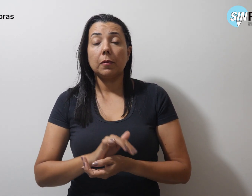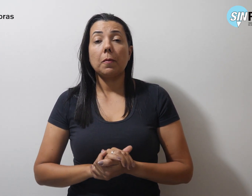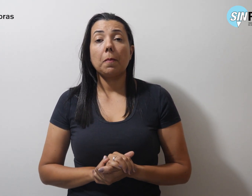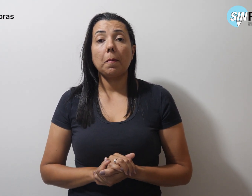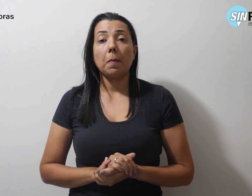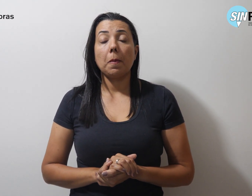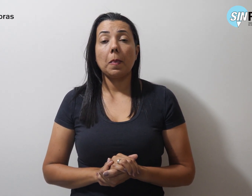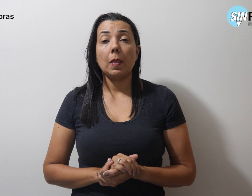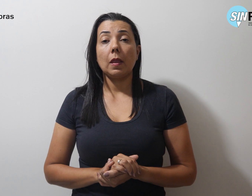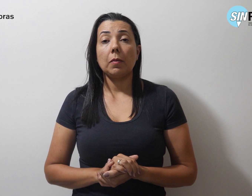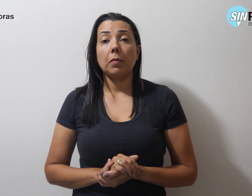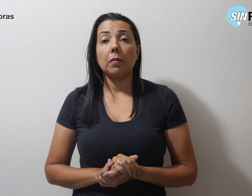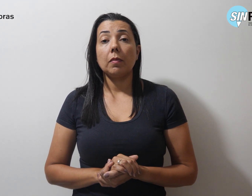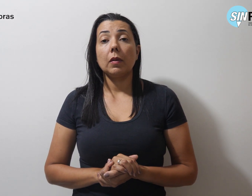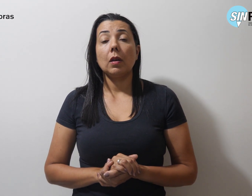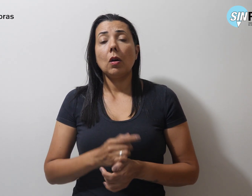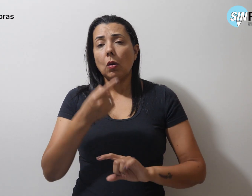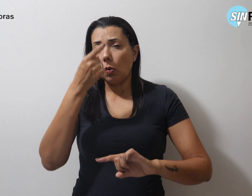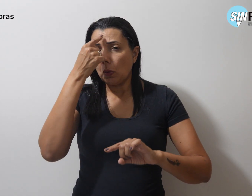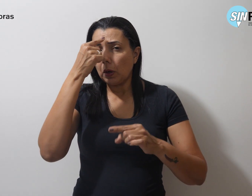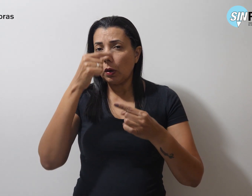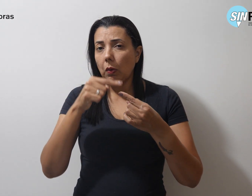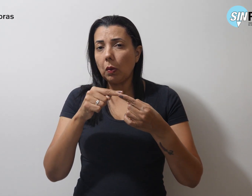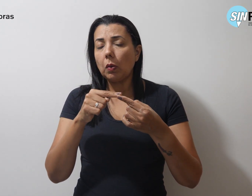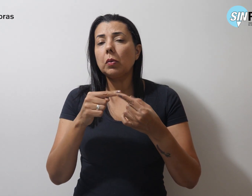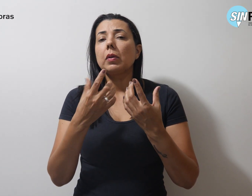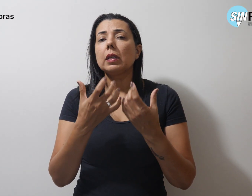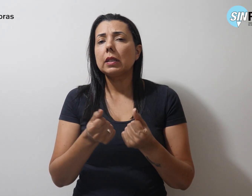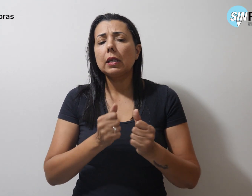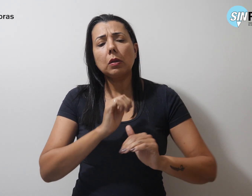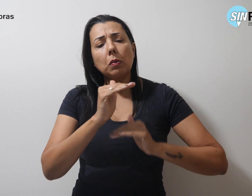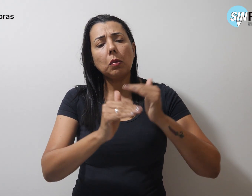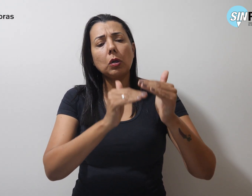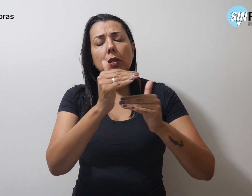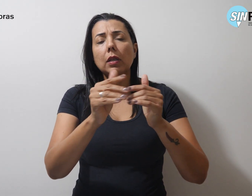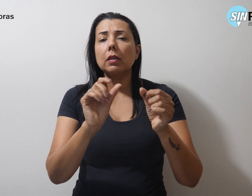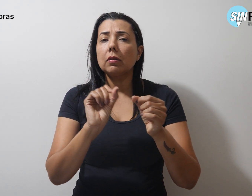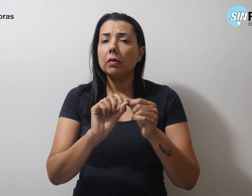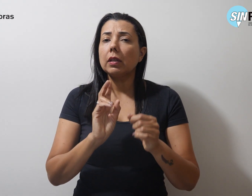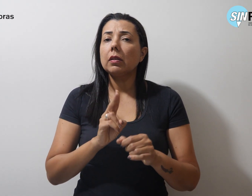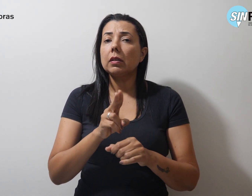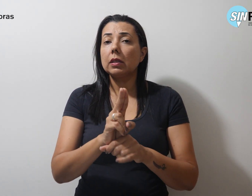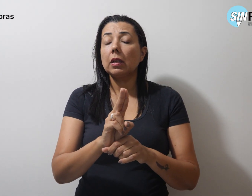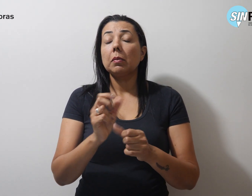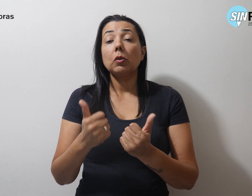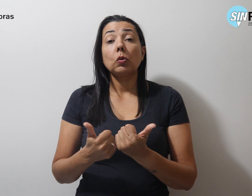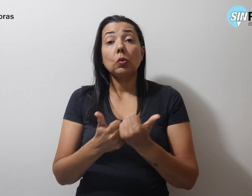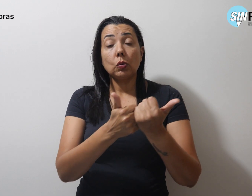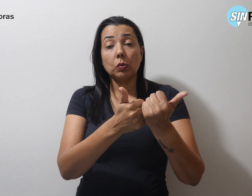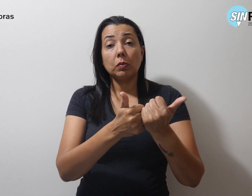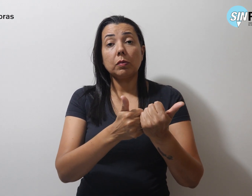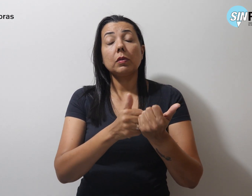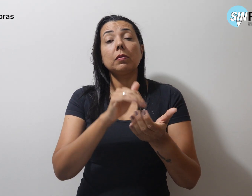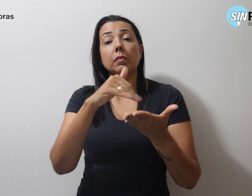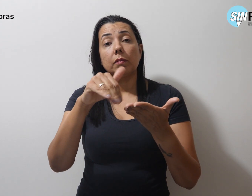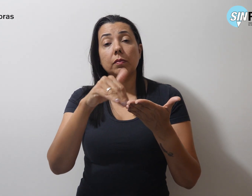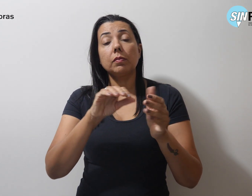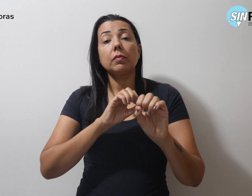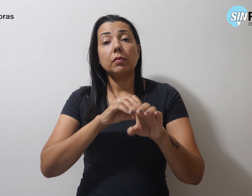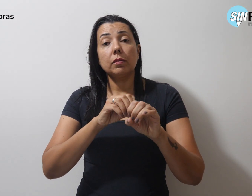A concessão de aptidão é um processo realizado pela Subsecretaria de Educação inclusiva